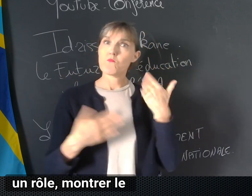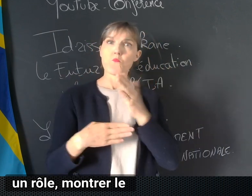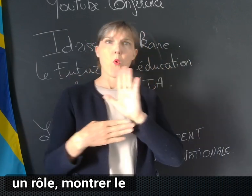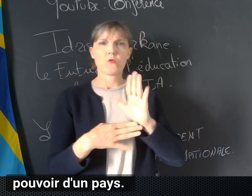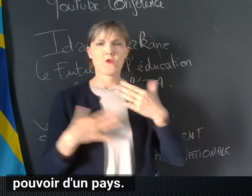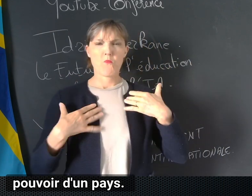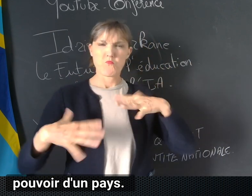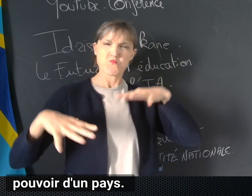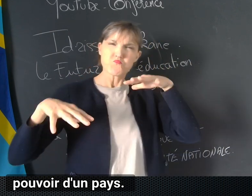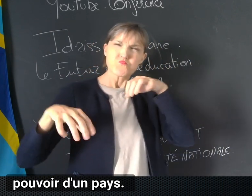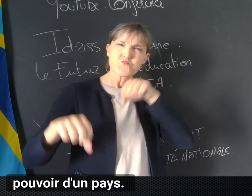pouvoir d'un pays.